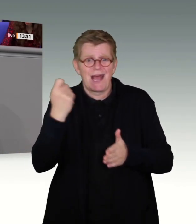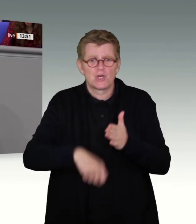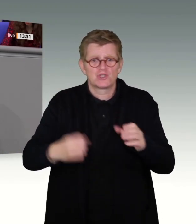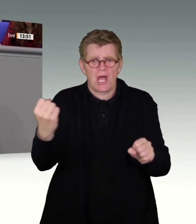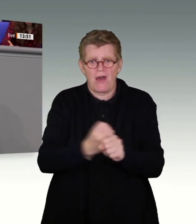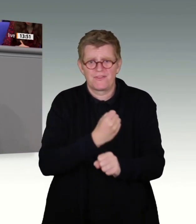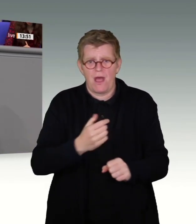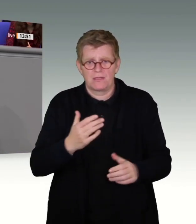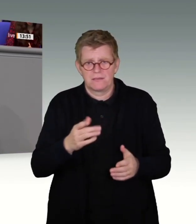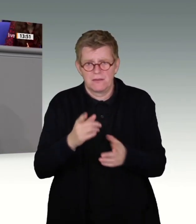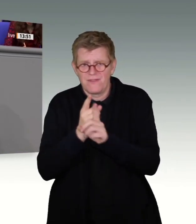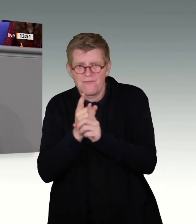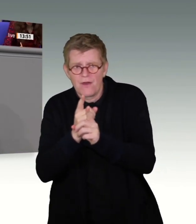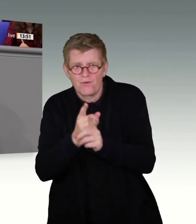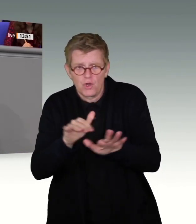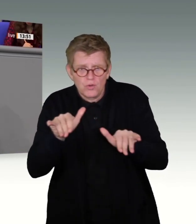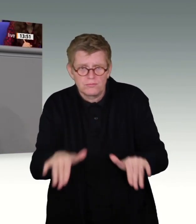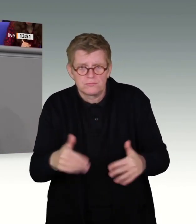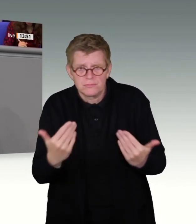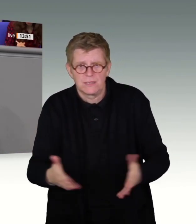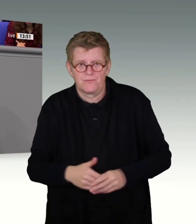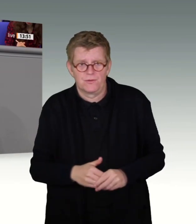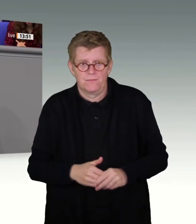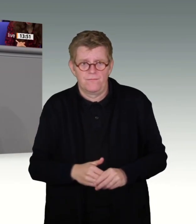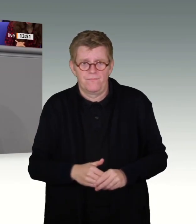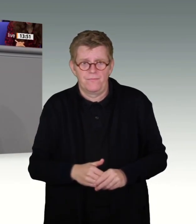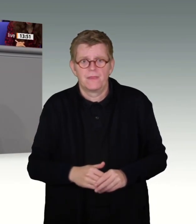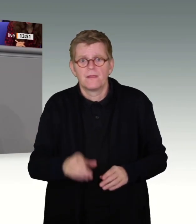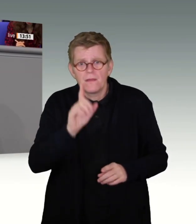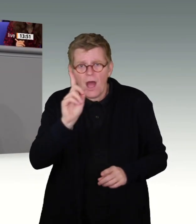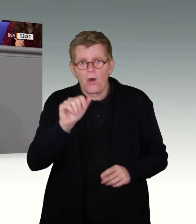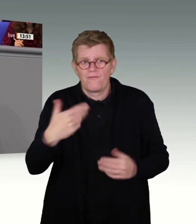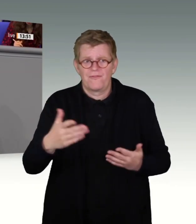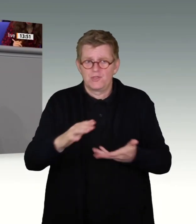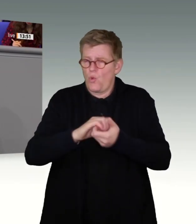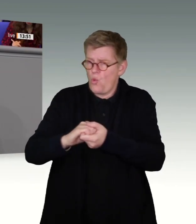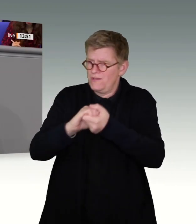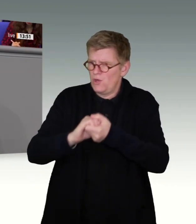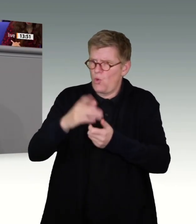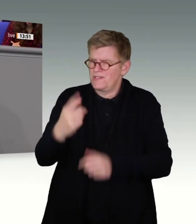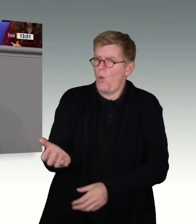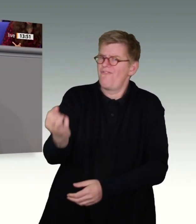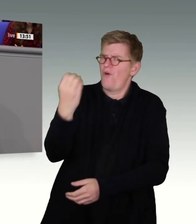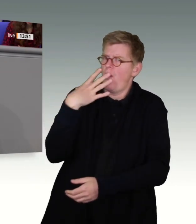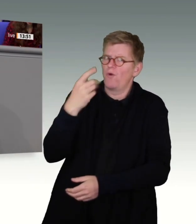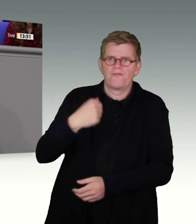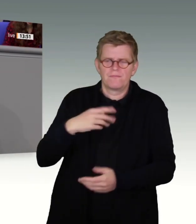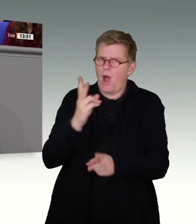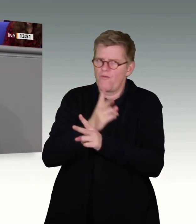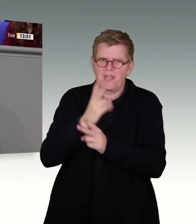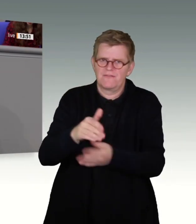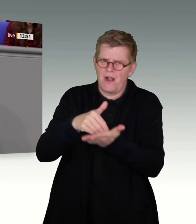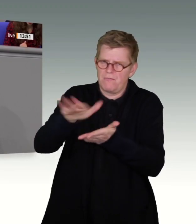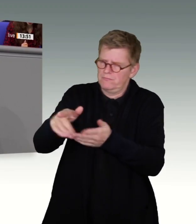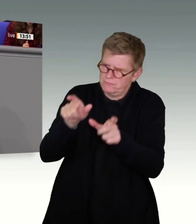Straftaten zu verfolgen. Es ist ein Unding, dass die Union uns mittelbar oder öffentlich das unterstellt hat. Das weise ich in aller Klarheit für die Amtelfraktionen zurück.